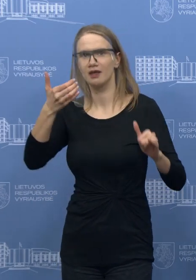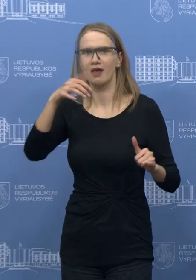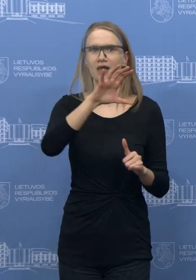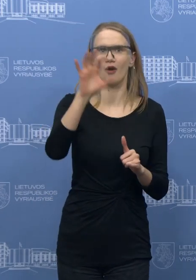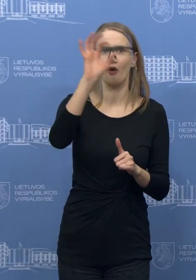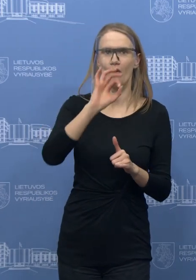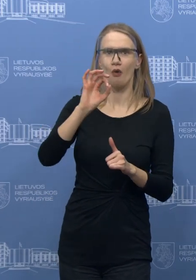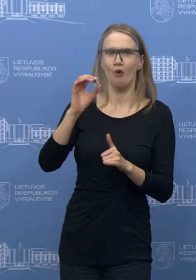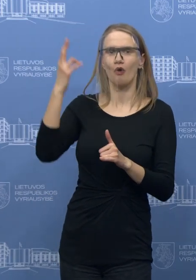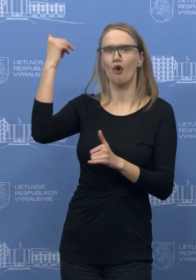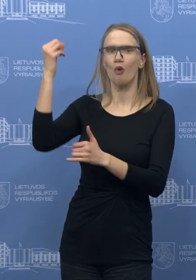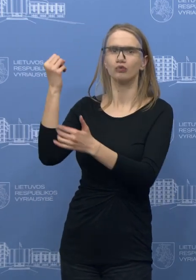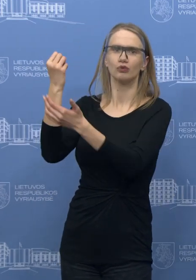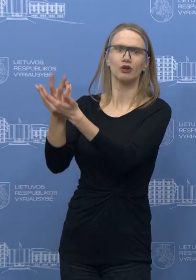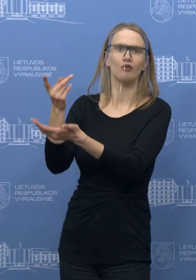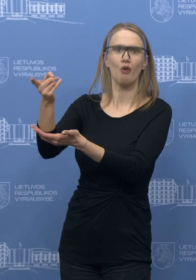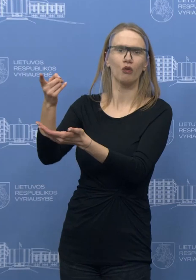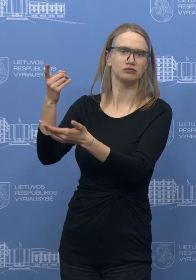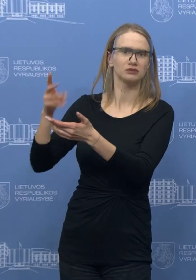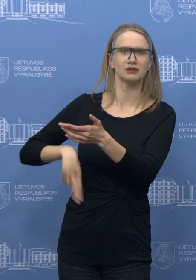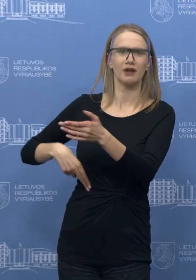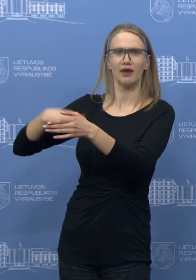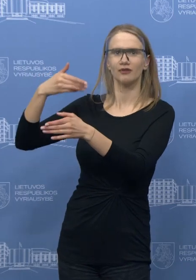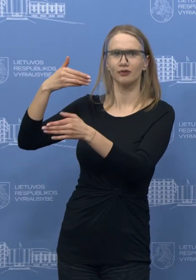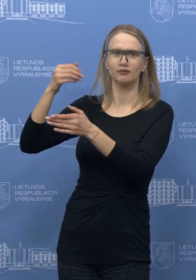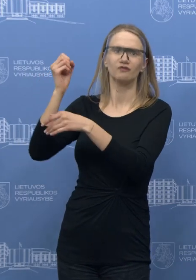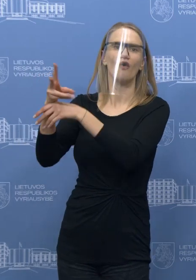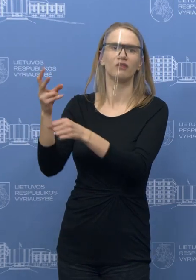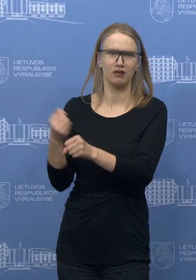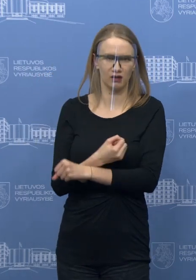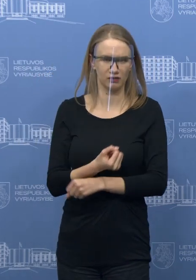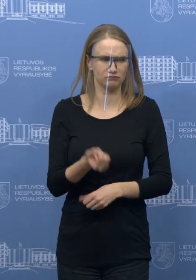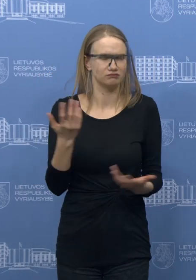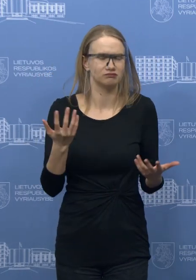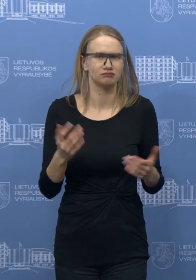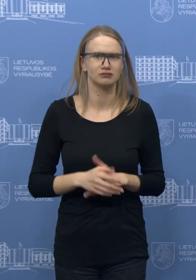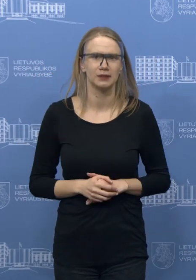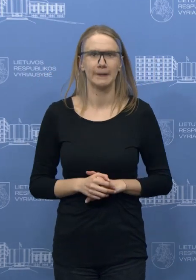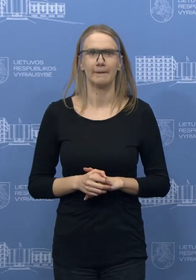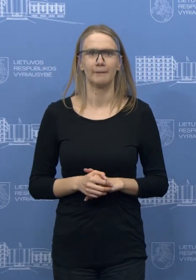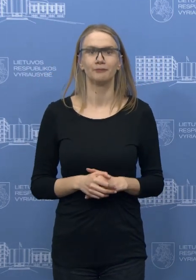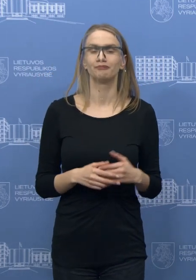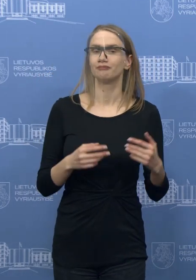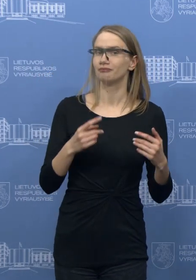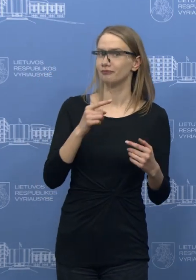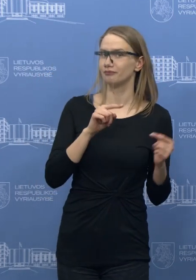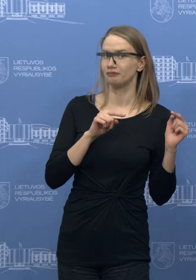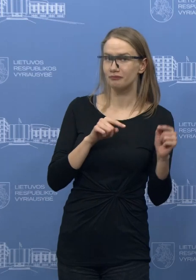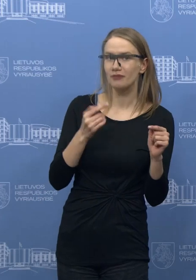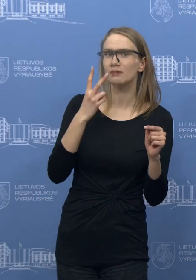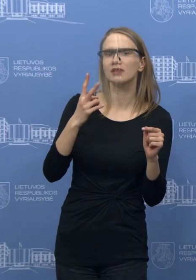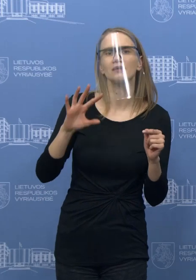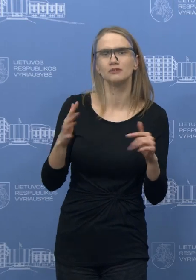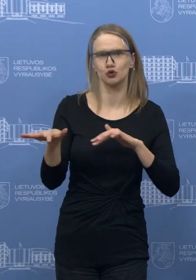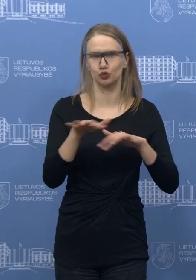vadovų, tiek dėl pačio situacijos ligoniniai? Na, tai matyti, situaciją padiktuota tomis domenimis, kurie tuo